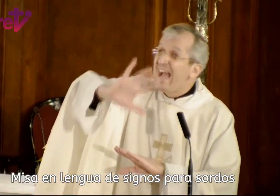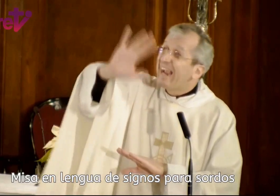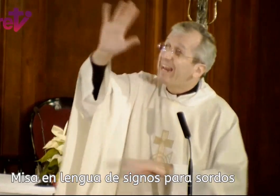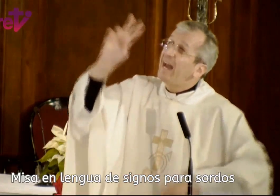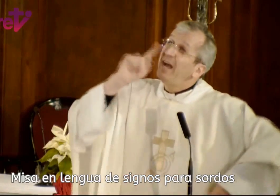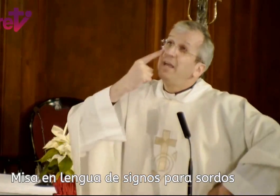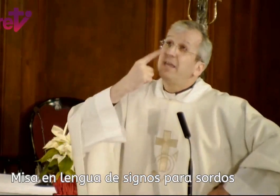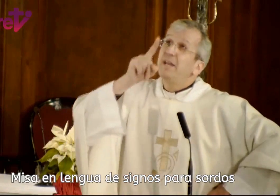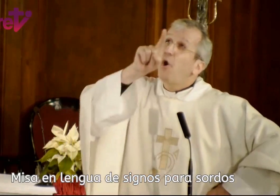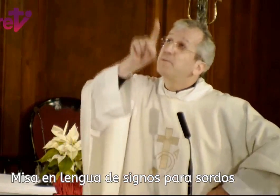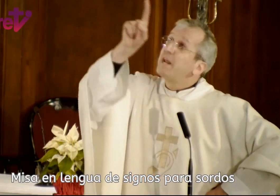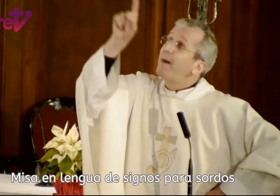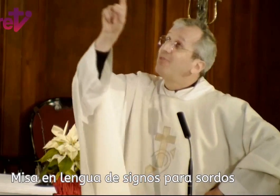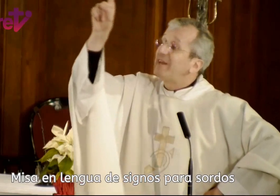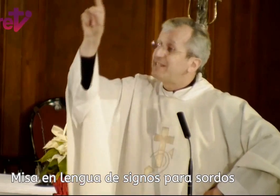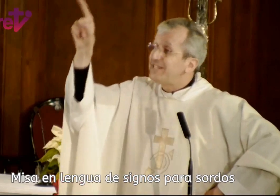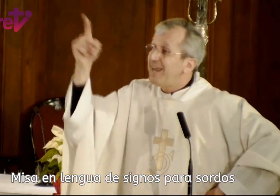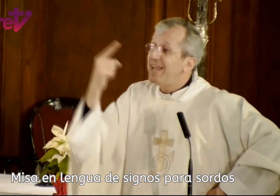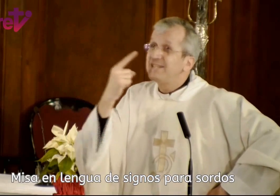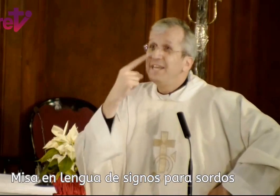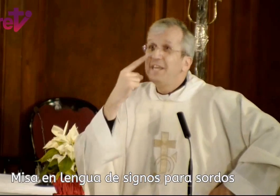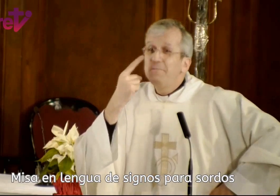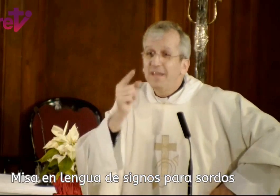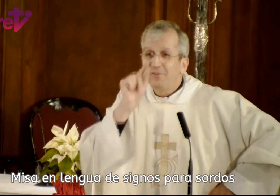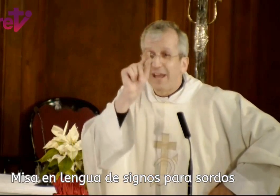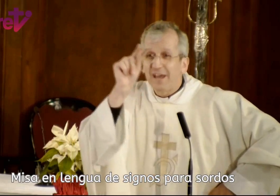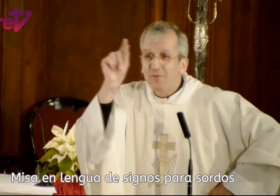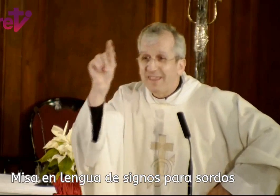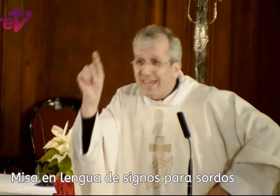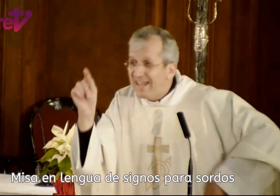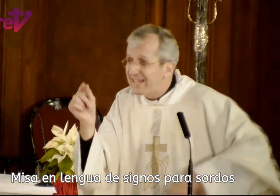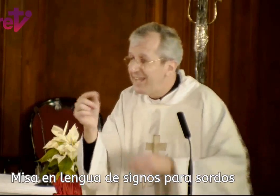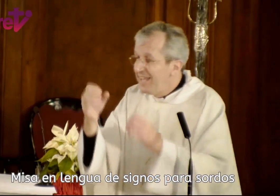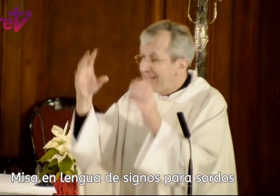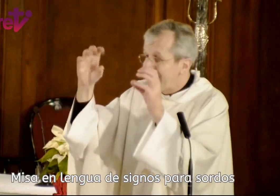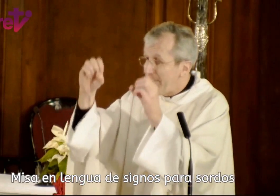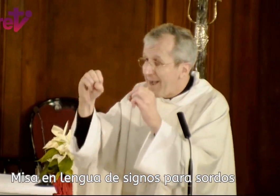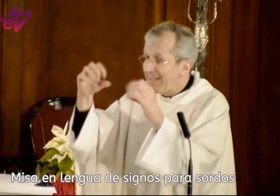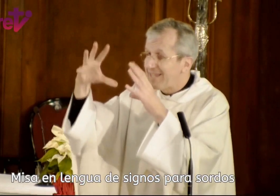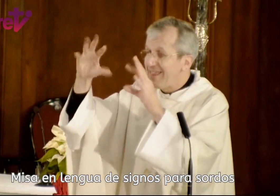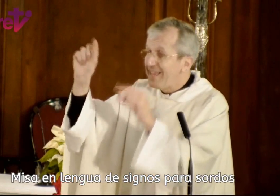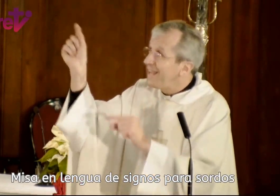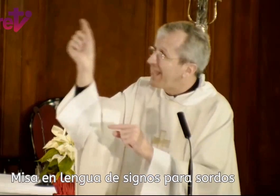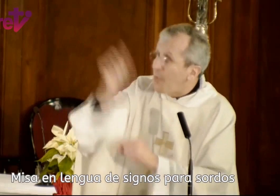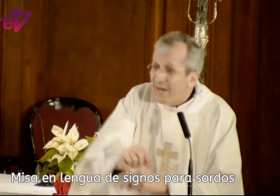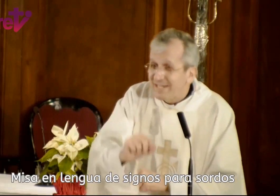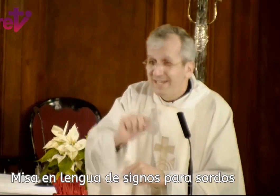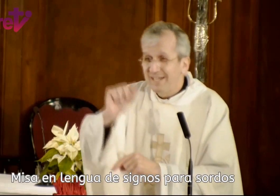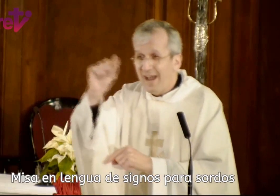clara, ir observando las estrellas, ir viendo cada una de ellas, que se apagan, que se encienden, que algunas tal,